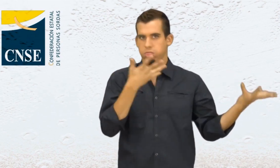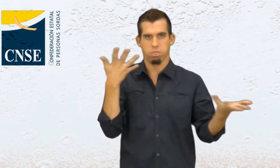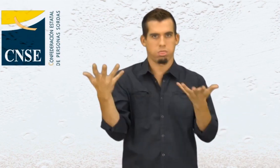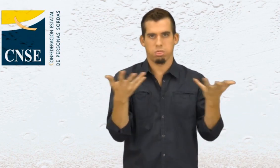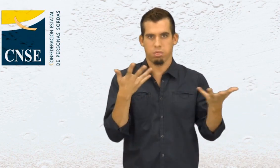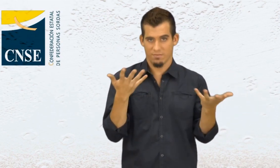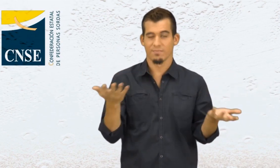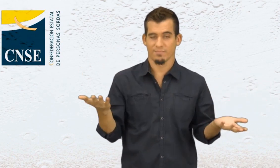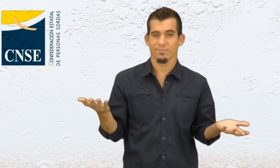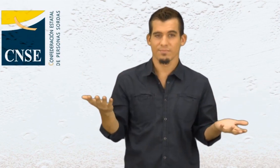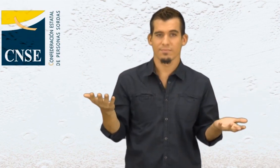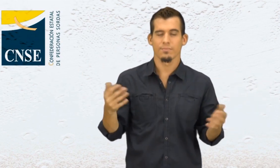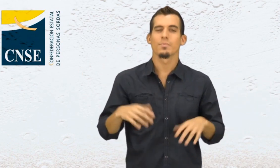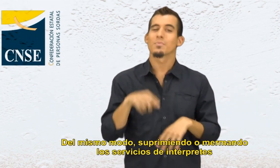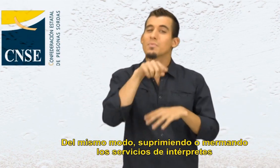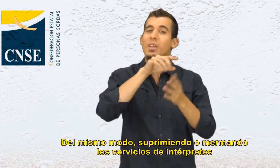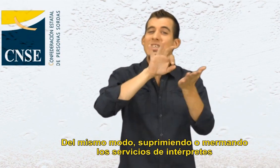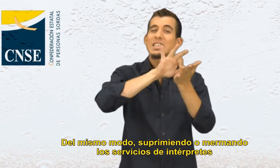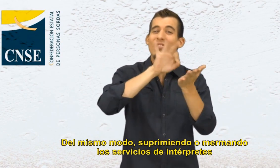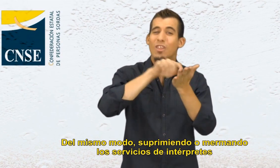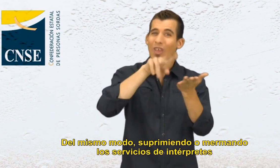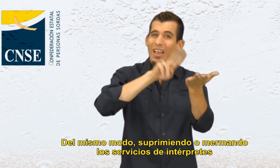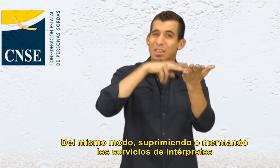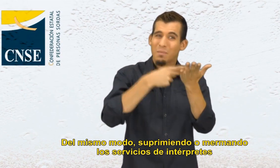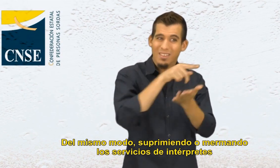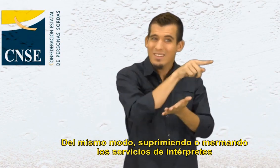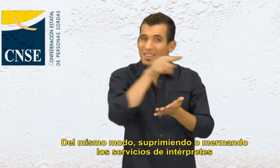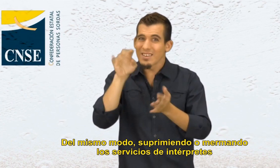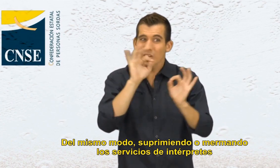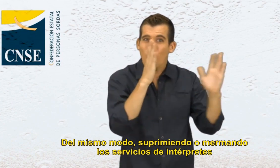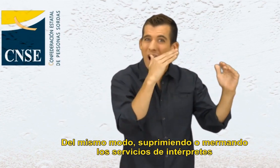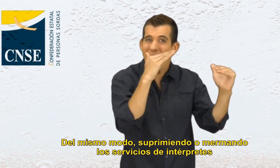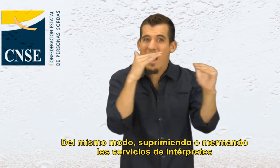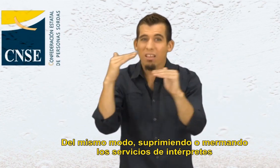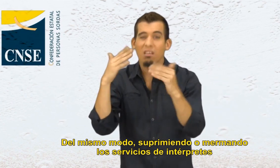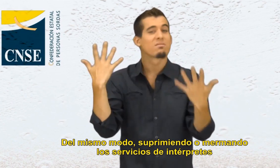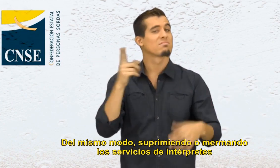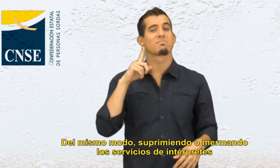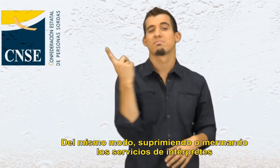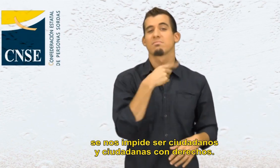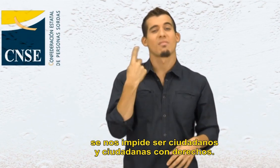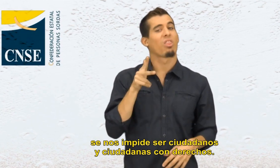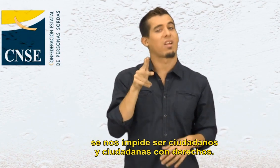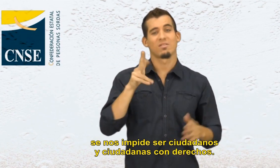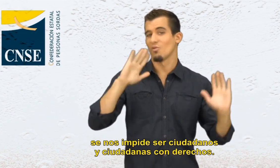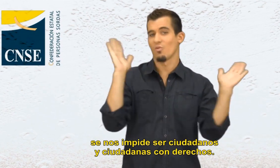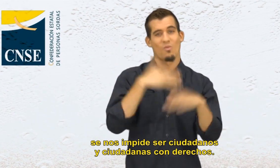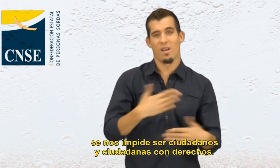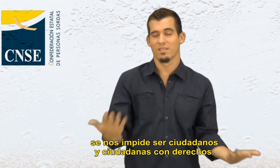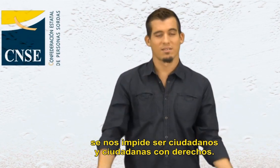Del mismo modo, suprimiendo o mermando los servicios de intérpretes, se nos impide ser ciudadanos y ciudadanas con derechos.